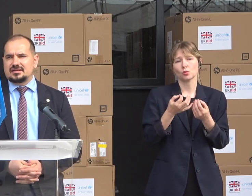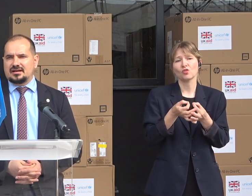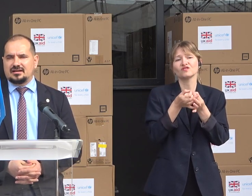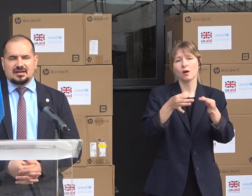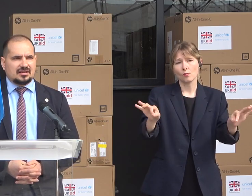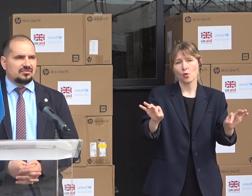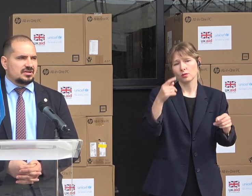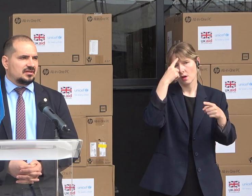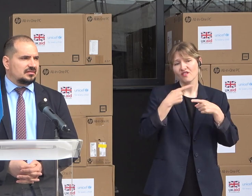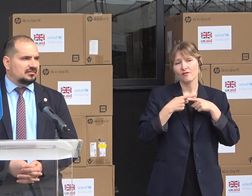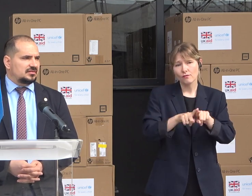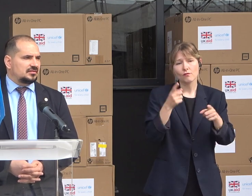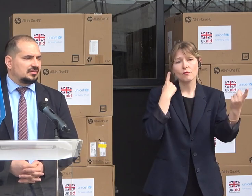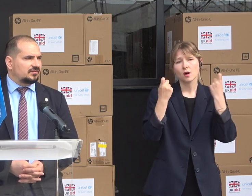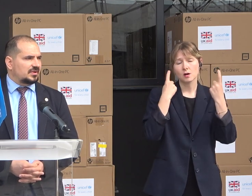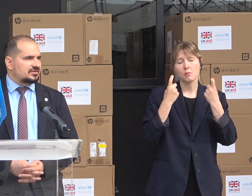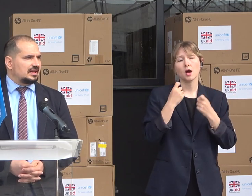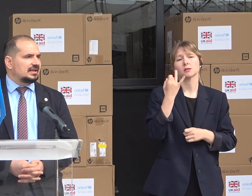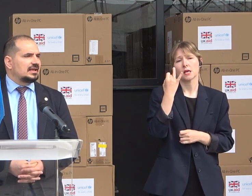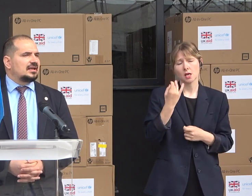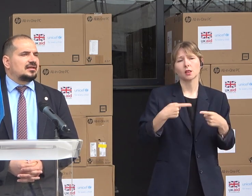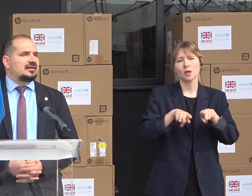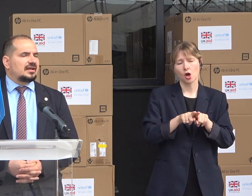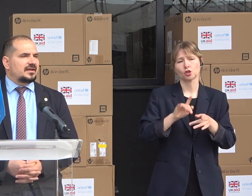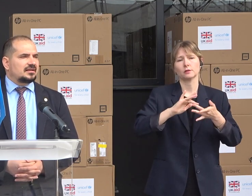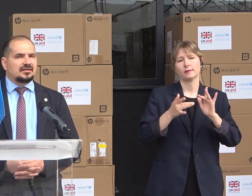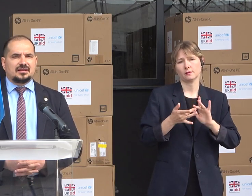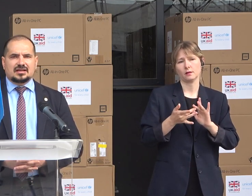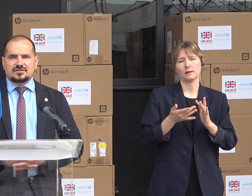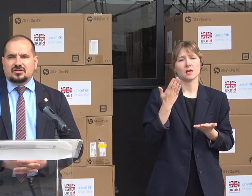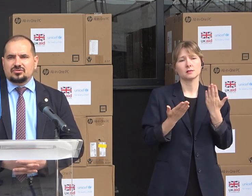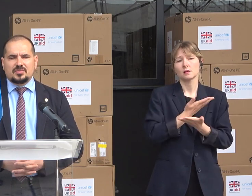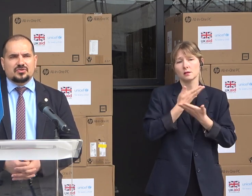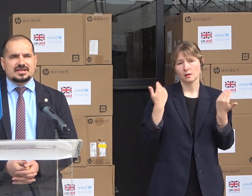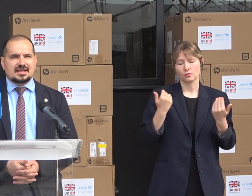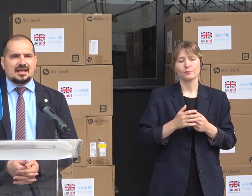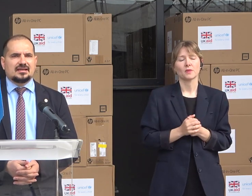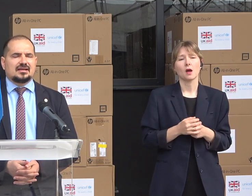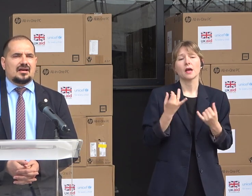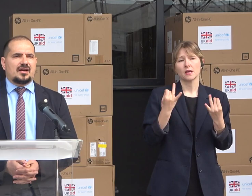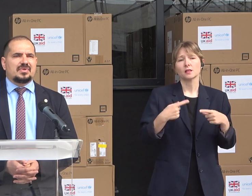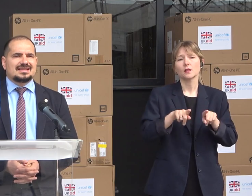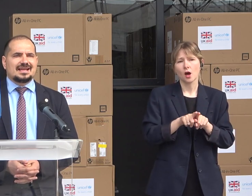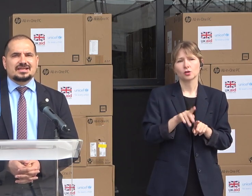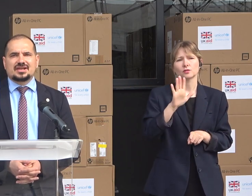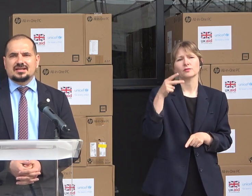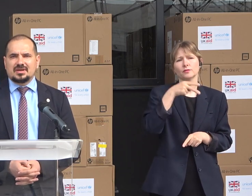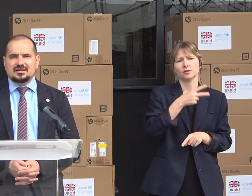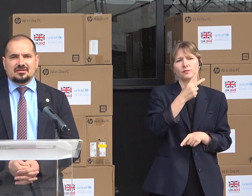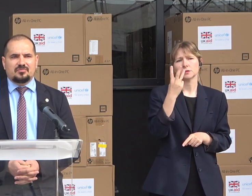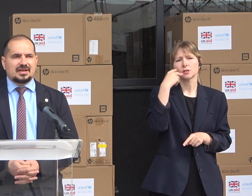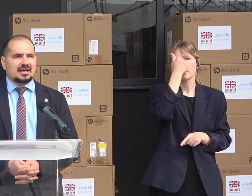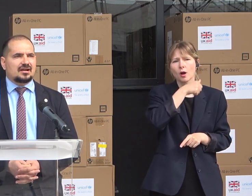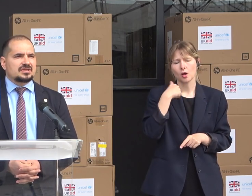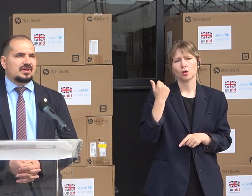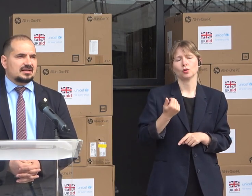nu ai acces la tehnologii informaționale. La fel, la sfârșitul anului 2023 aveam peste 33.000